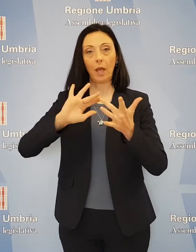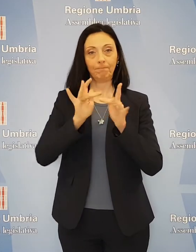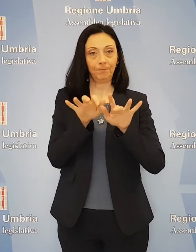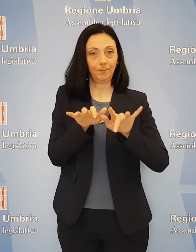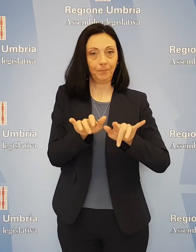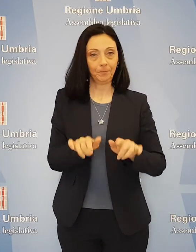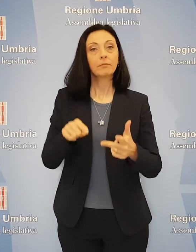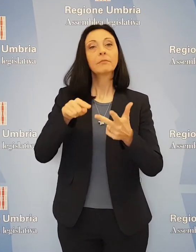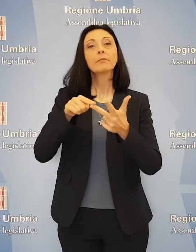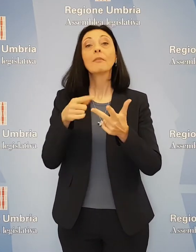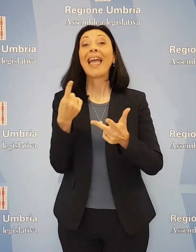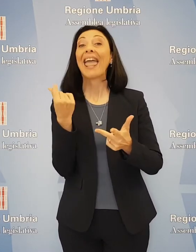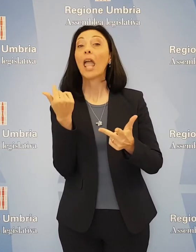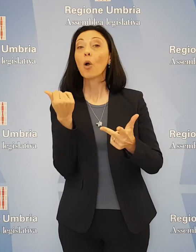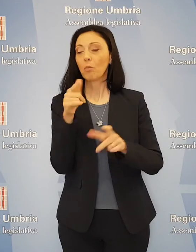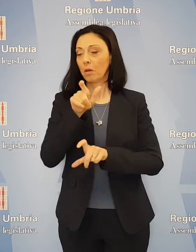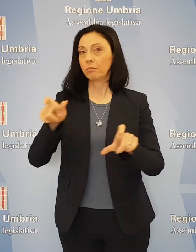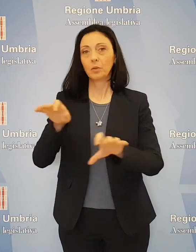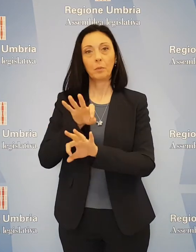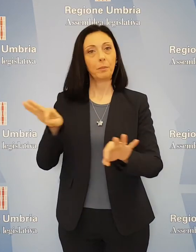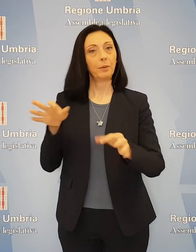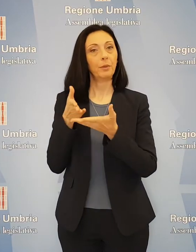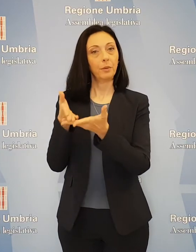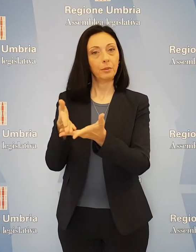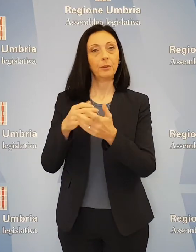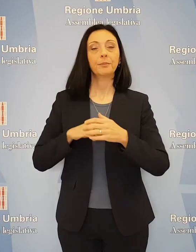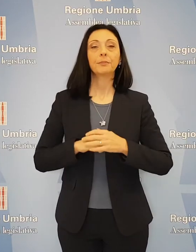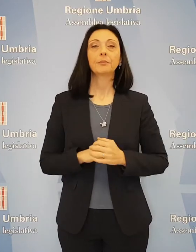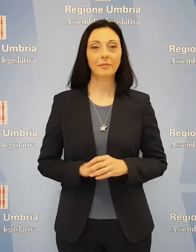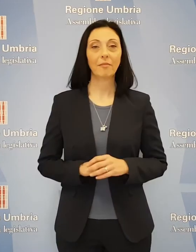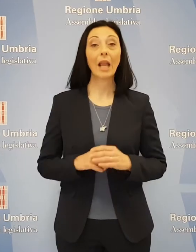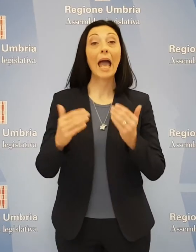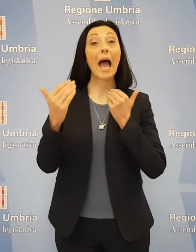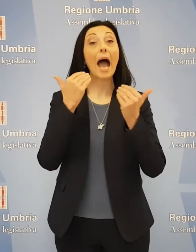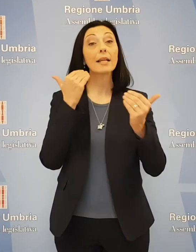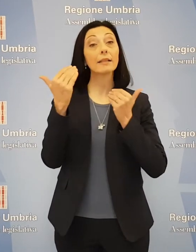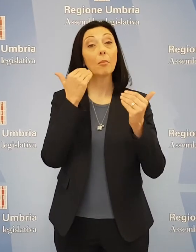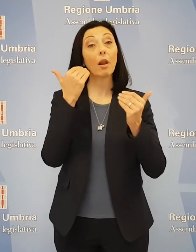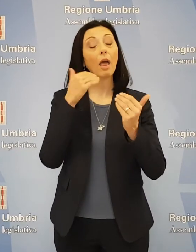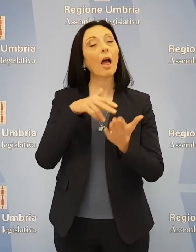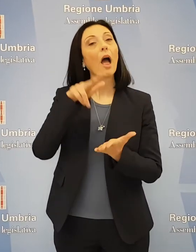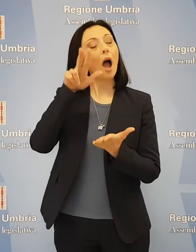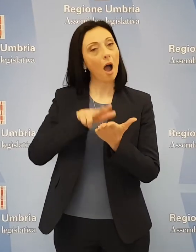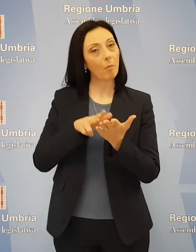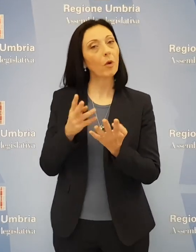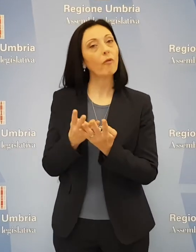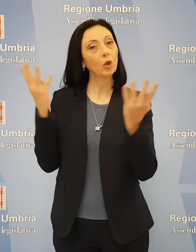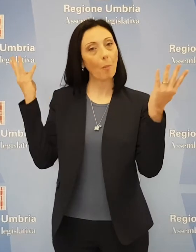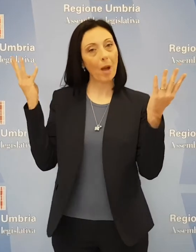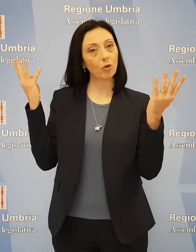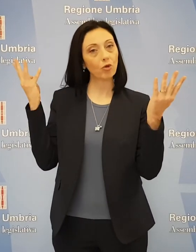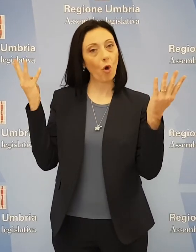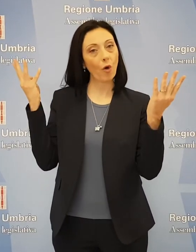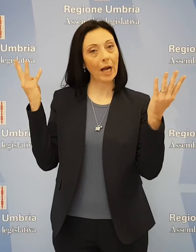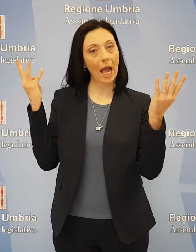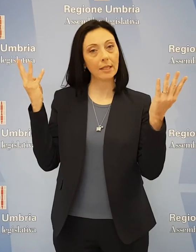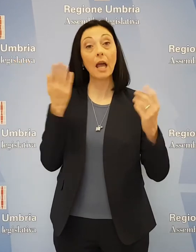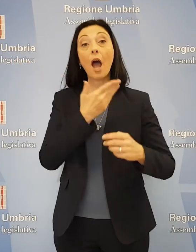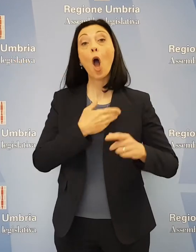'economia al servizio delle persone. L'Assemblea ha approvato a maggioranza, con l'astenzione